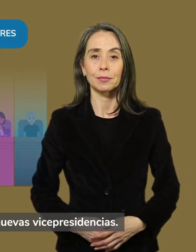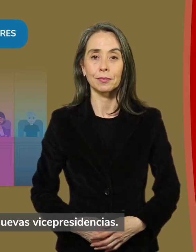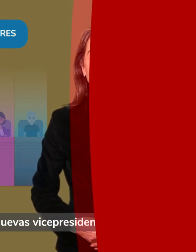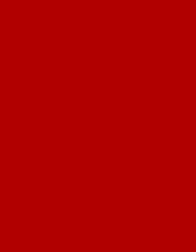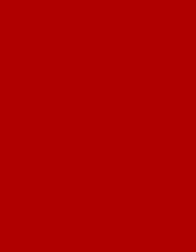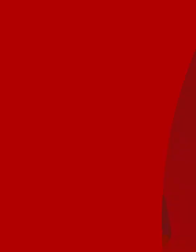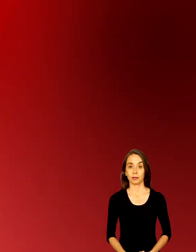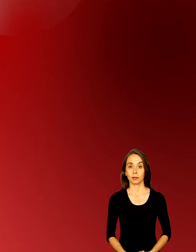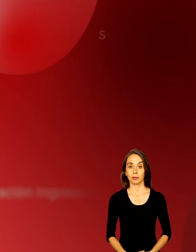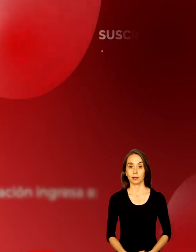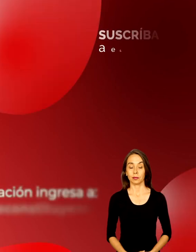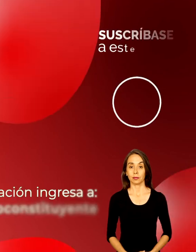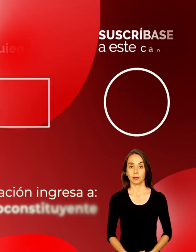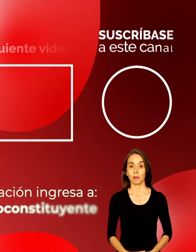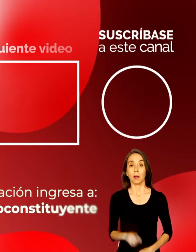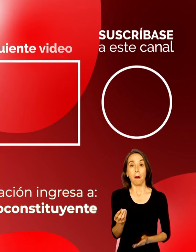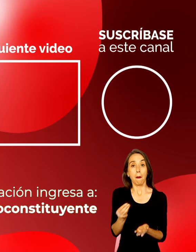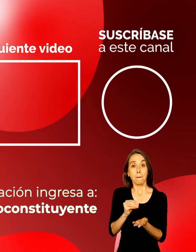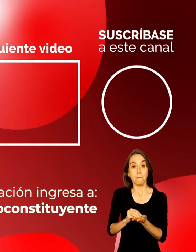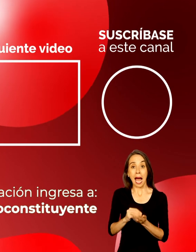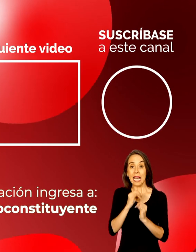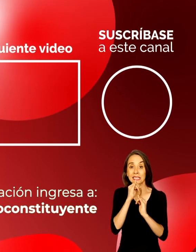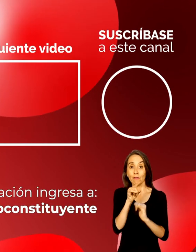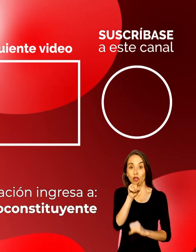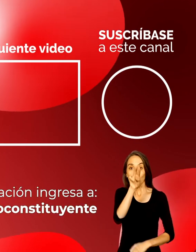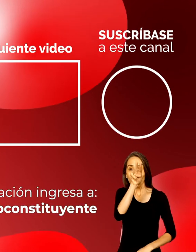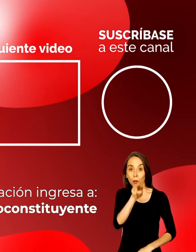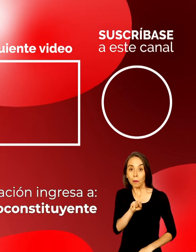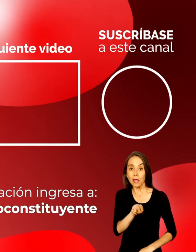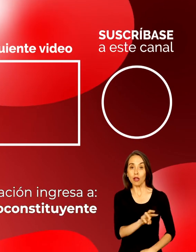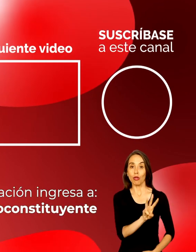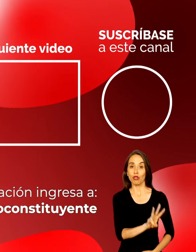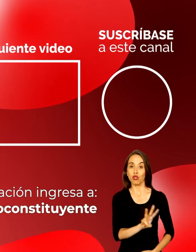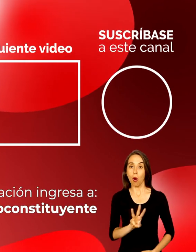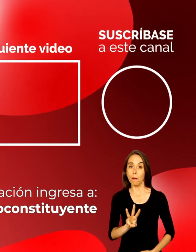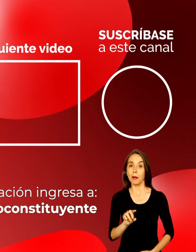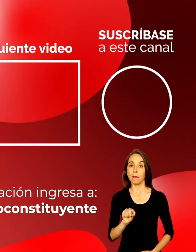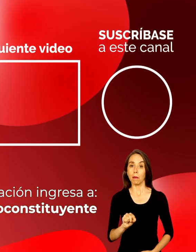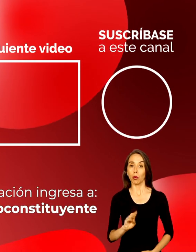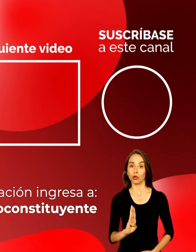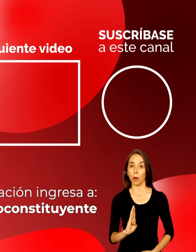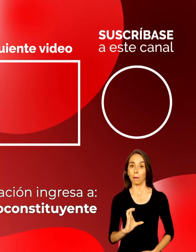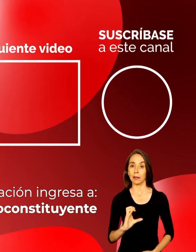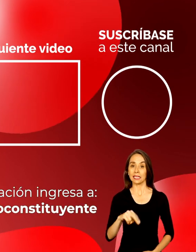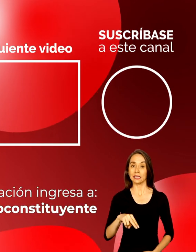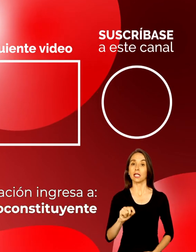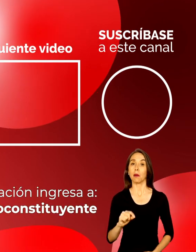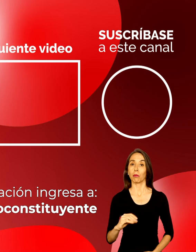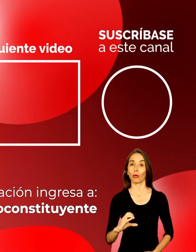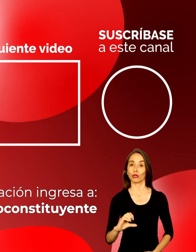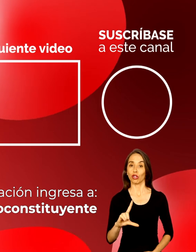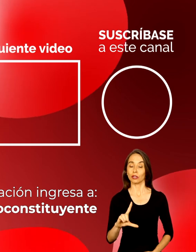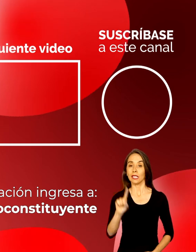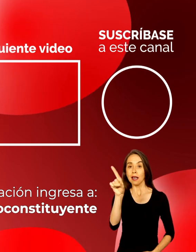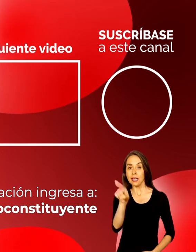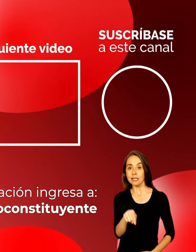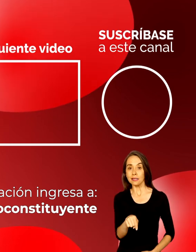Para más información, ingresa a www.bcn.cl slash proceso